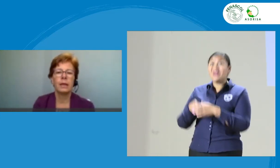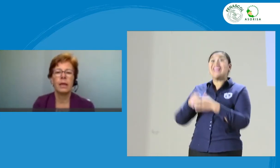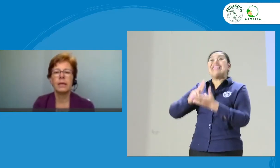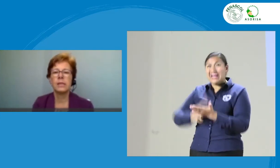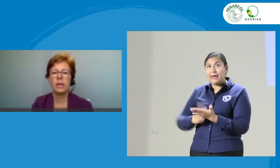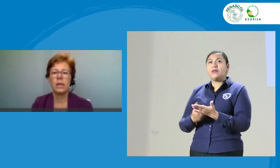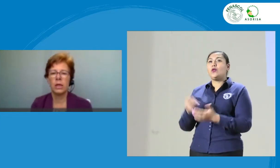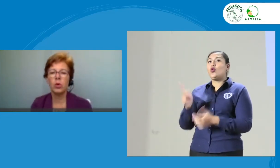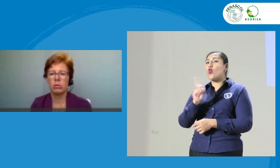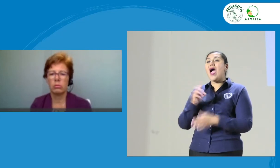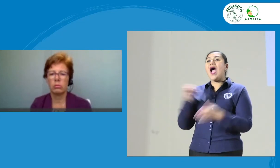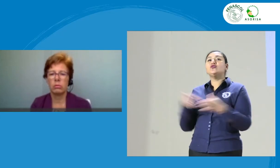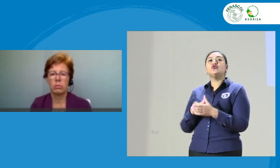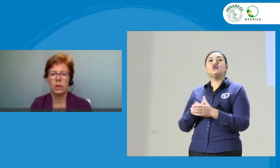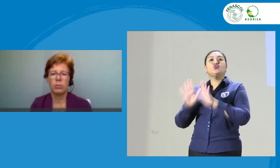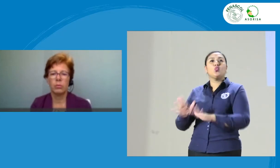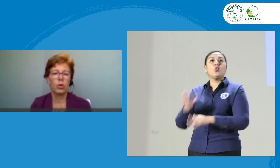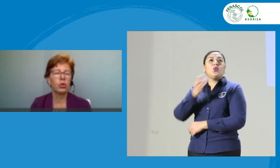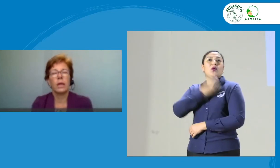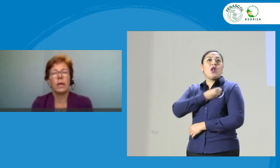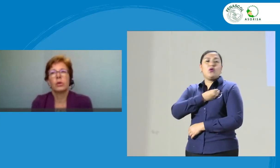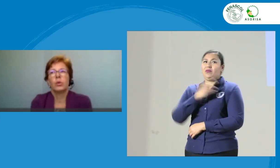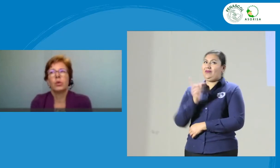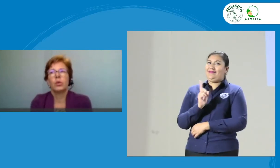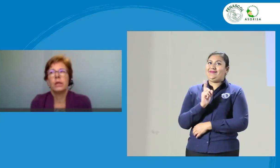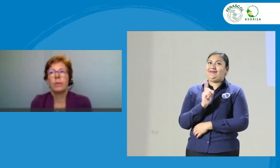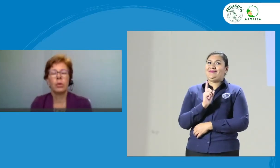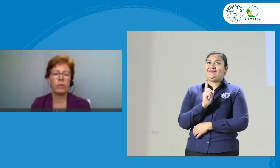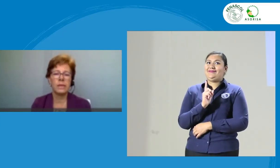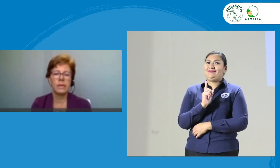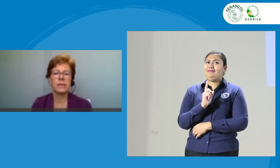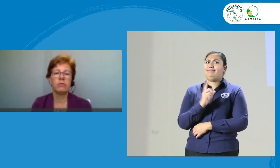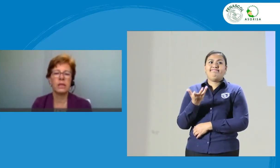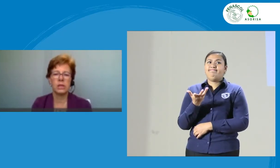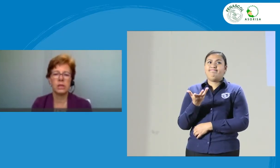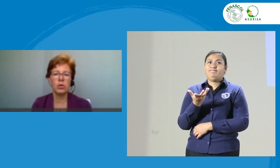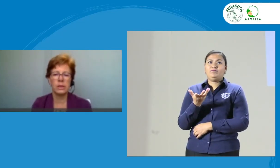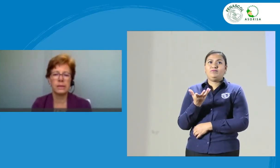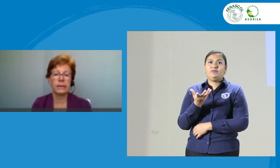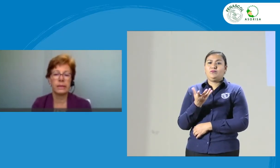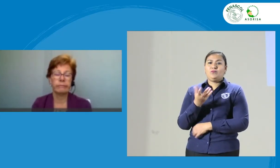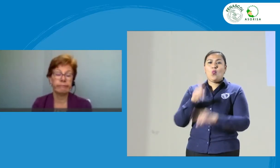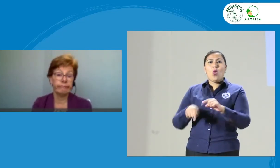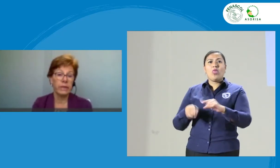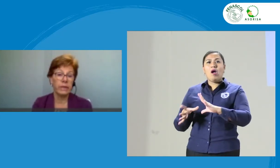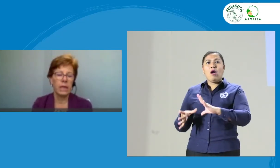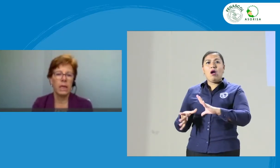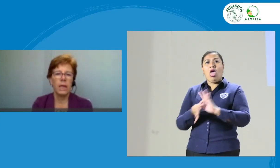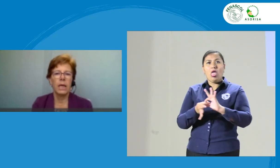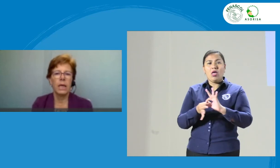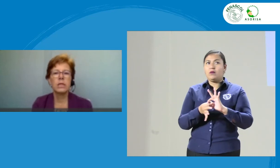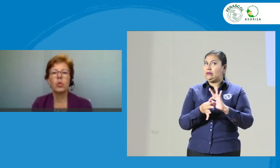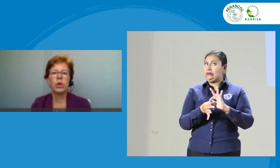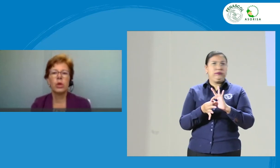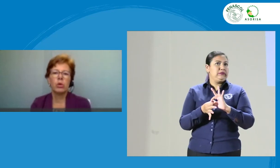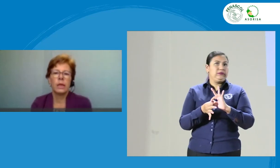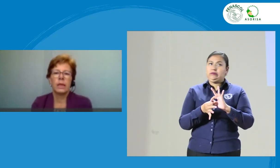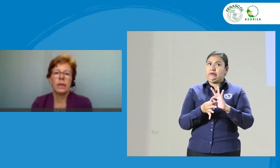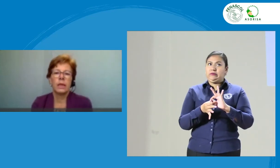X religión. Por lo tanto, no tendría por haber esas afiliaciones. Es lo único